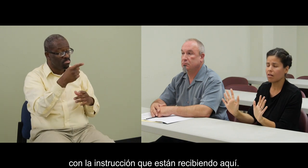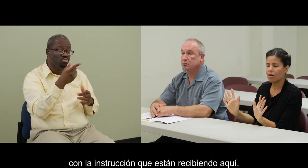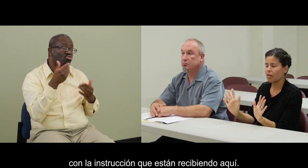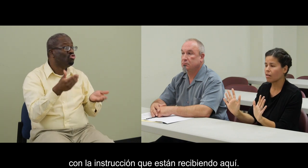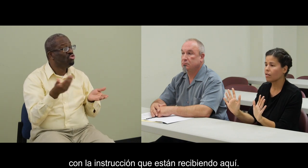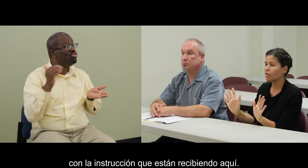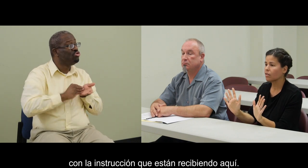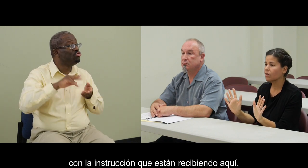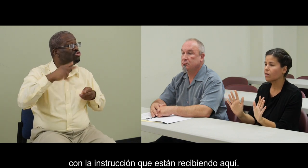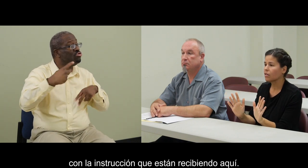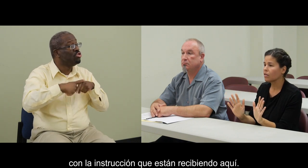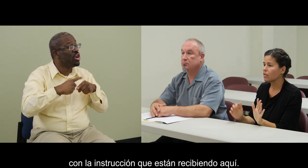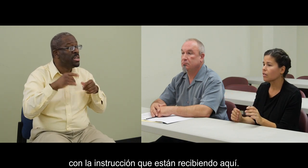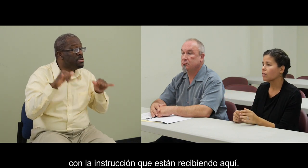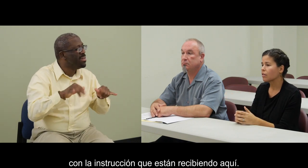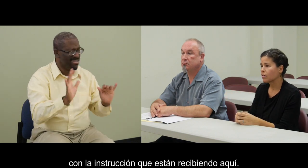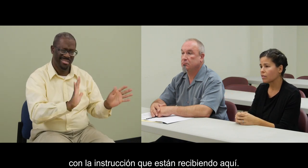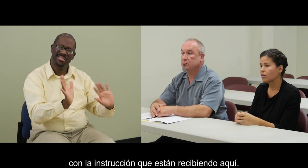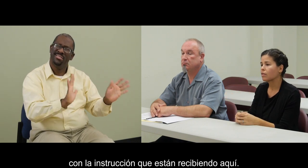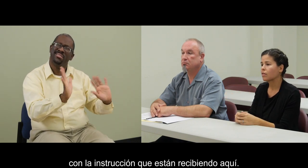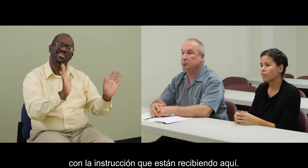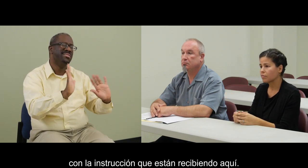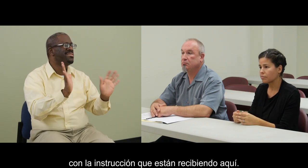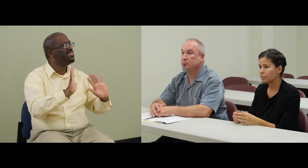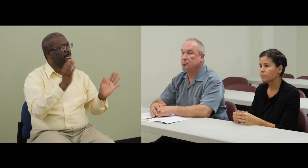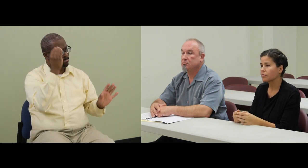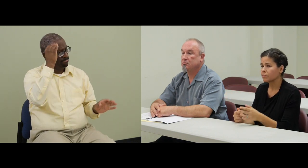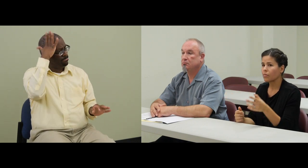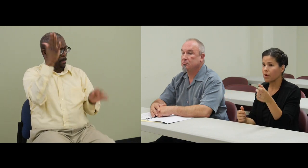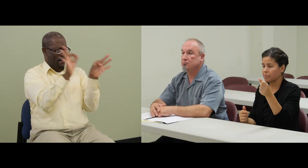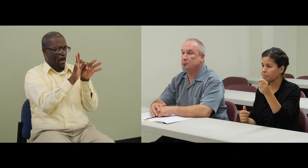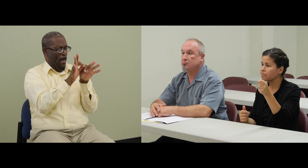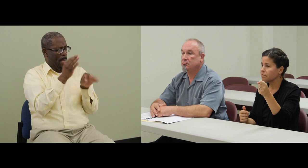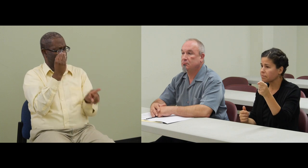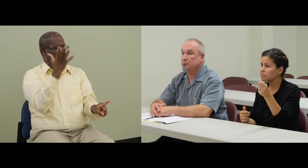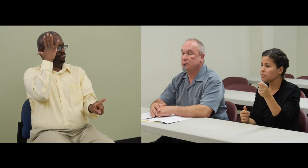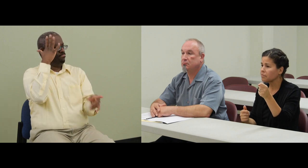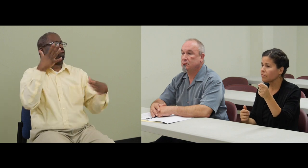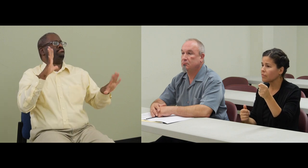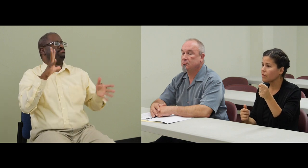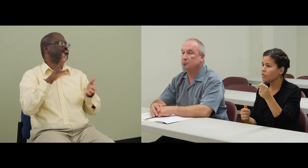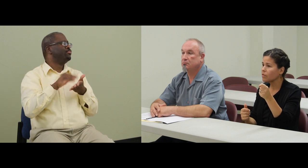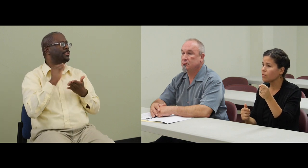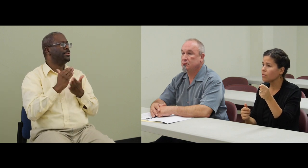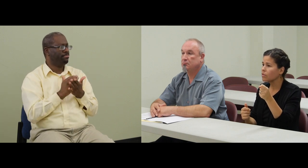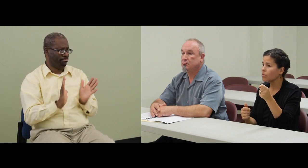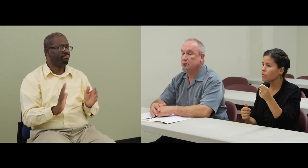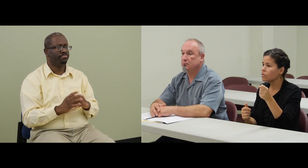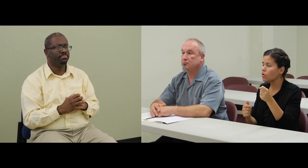comunidad con la instrucción que están recibiendo aquí. ¿Qué?